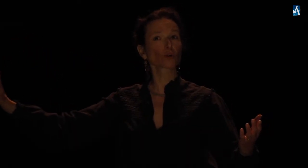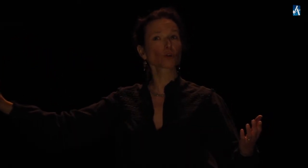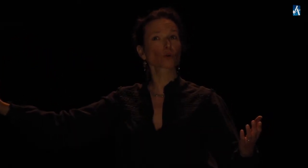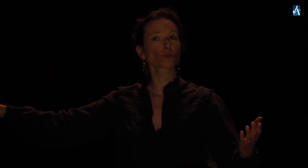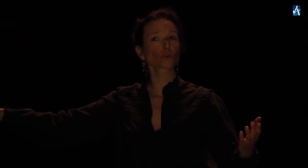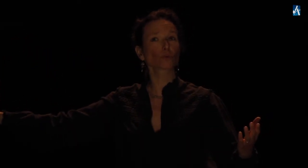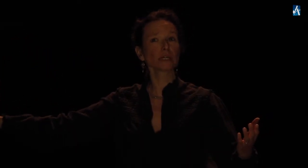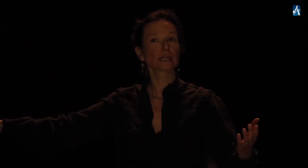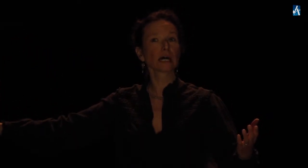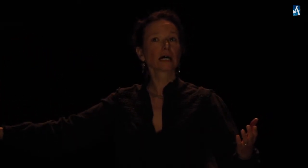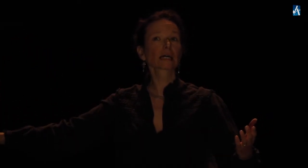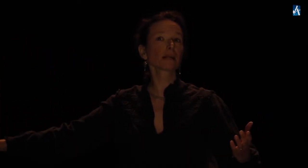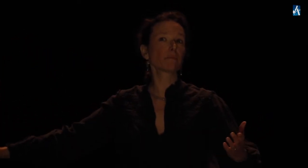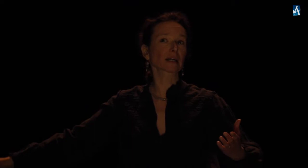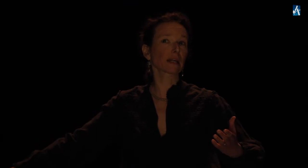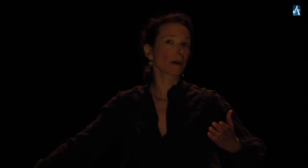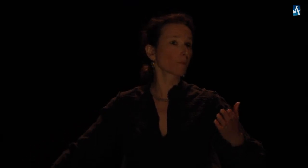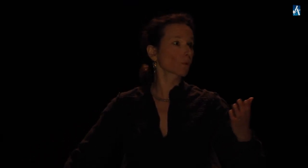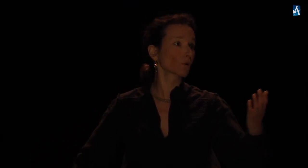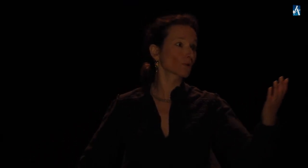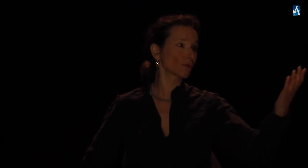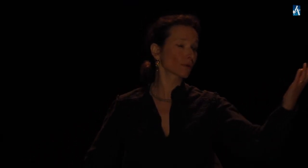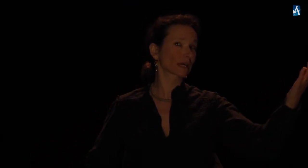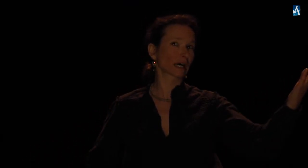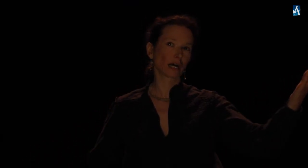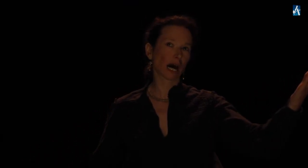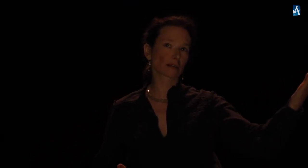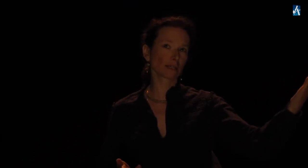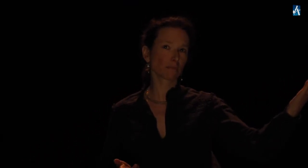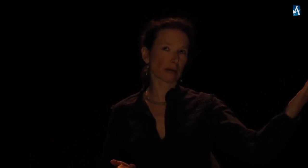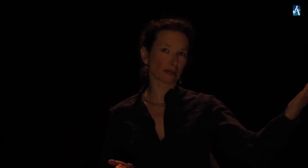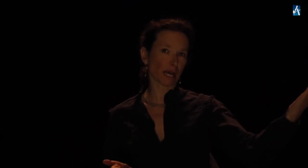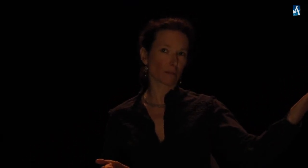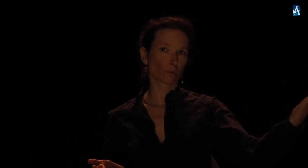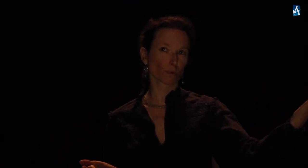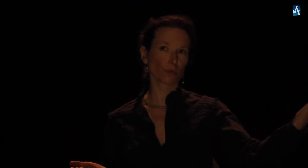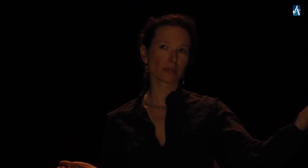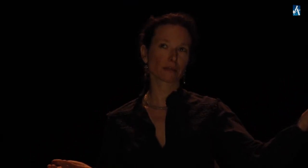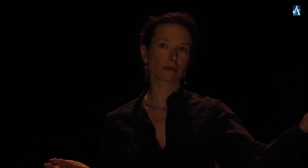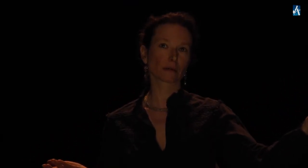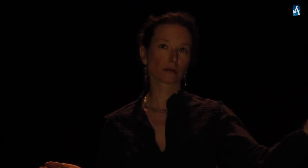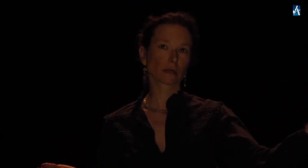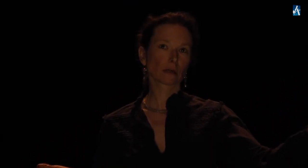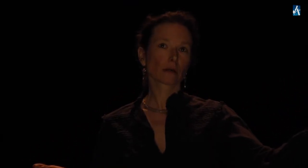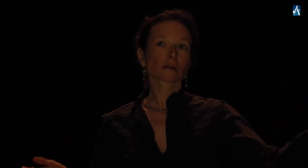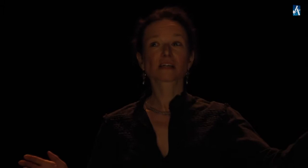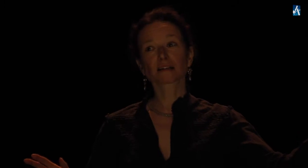jusqu'aujourd'hui, Qu'il parlait pour le duc, Quand il parlait pour lui ! Cette